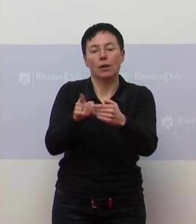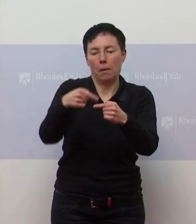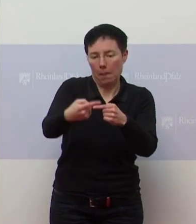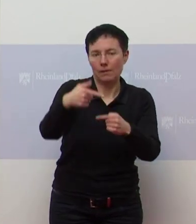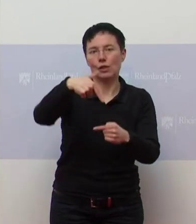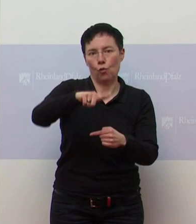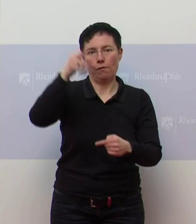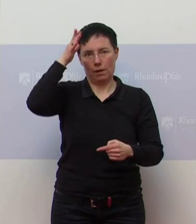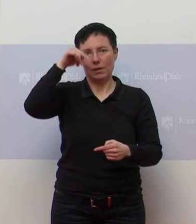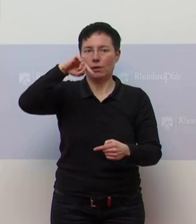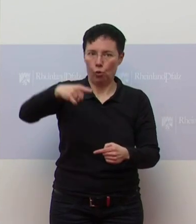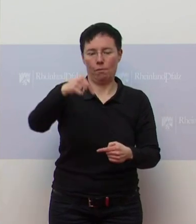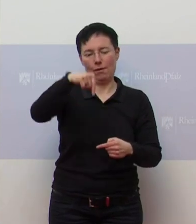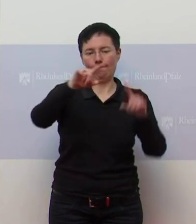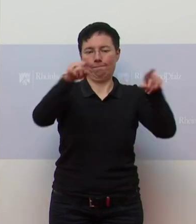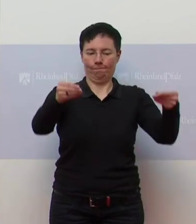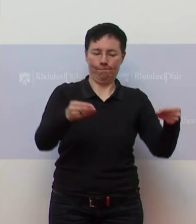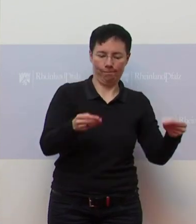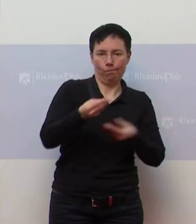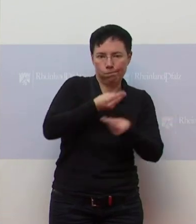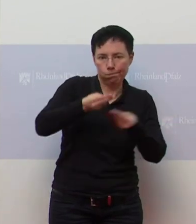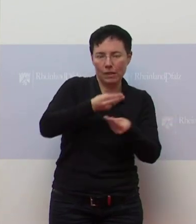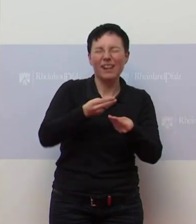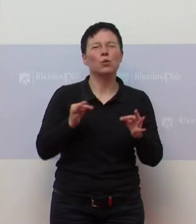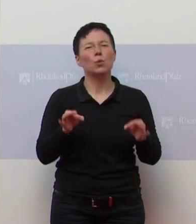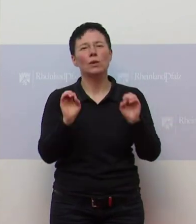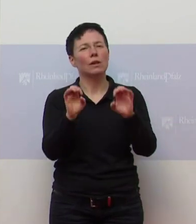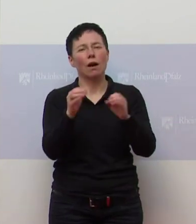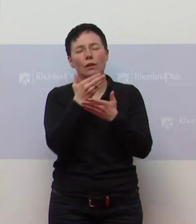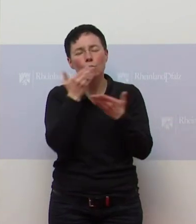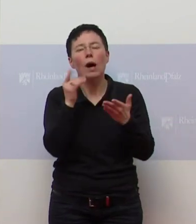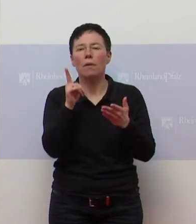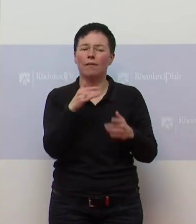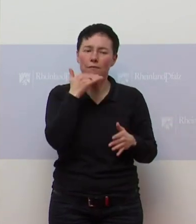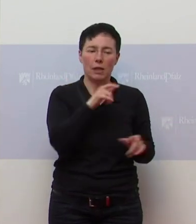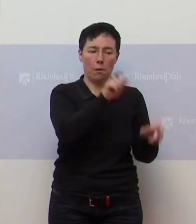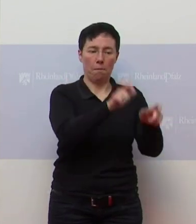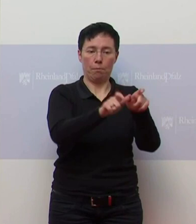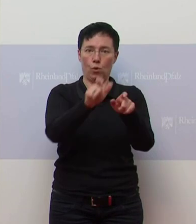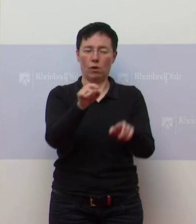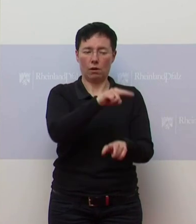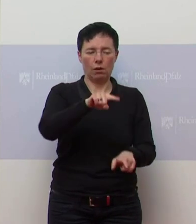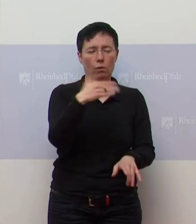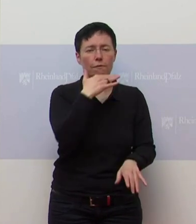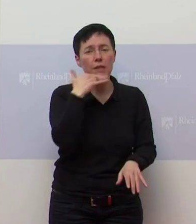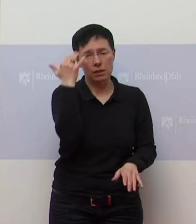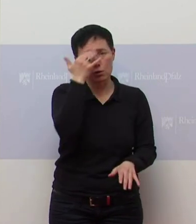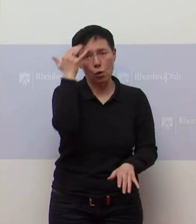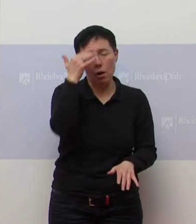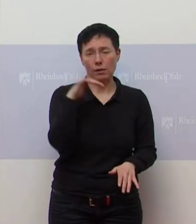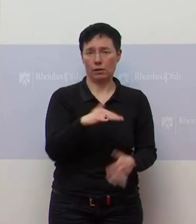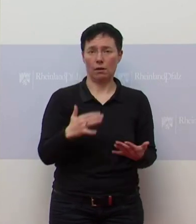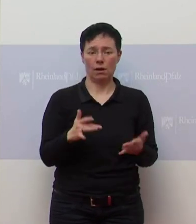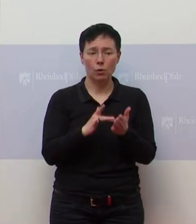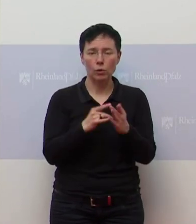machen. Vielleicht abschließend noch, es ist jetzt keine gute Nachricht, aber es gibt auch ganz viele Bürger und Bürgerinnen, die sich extrem viele Sorgen machen. Das muss man einfach sehen,